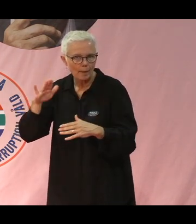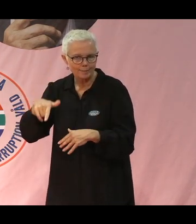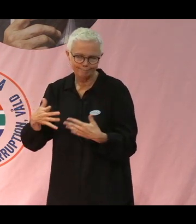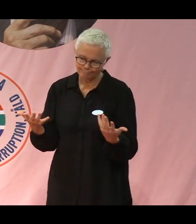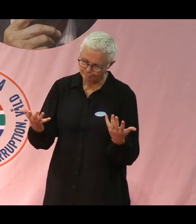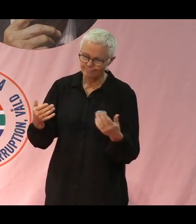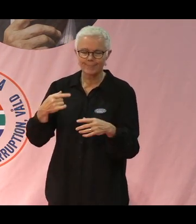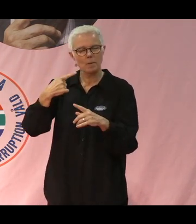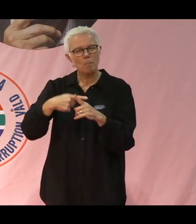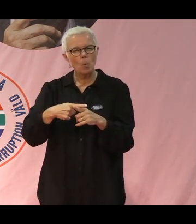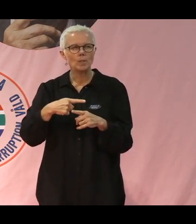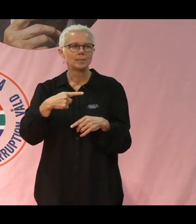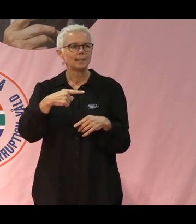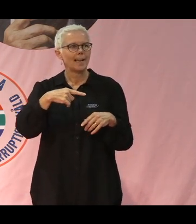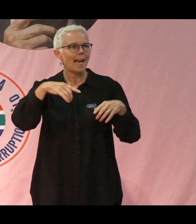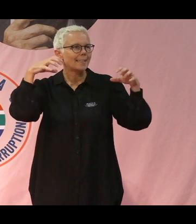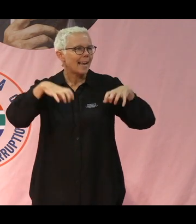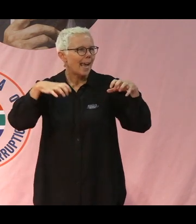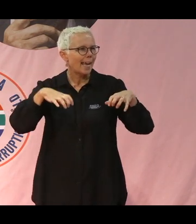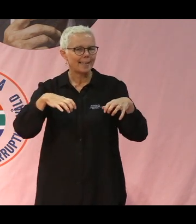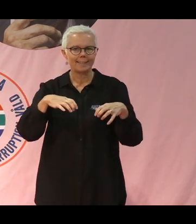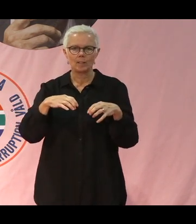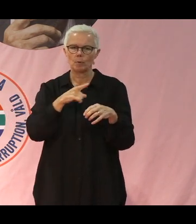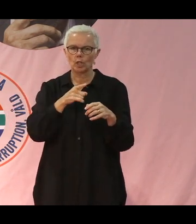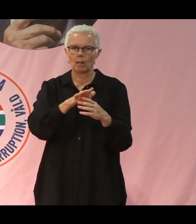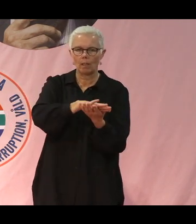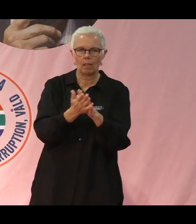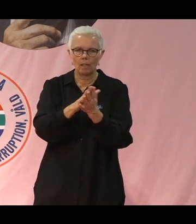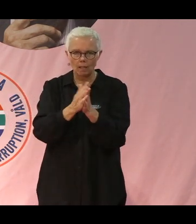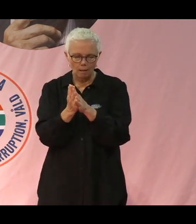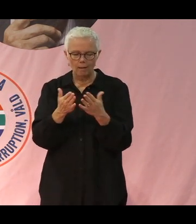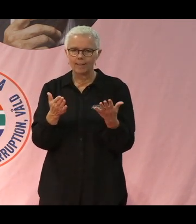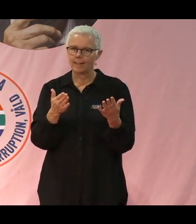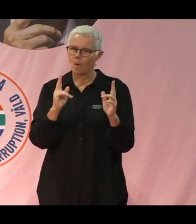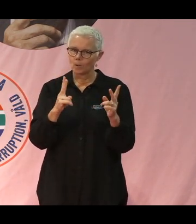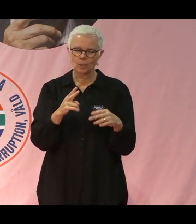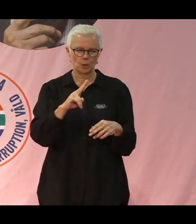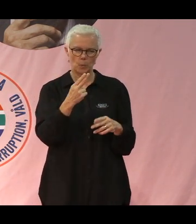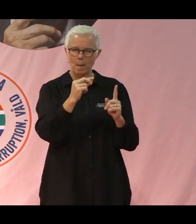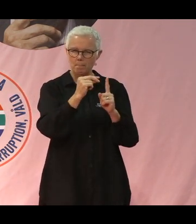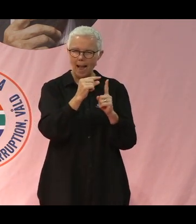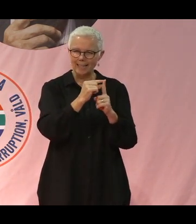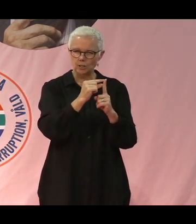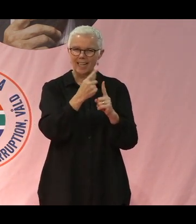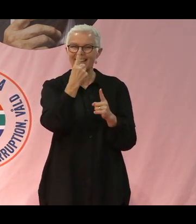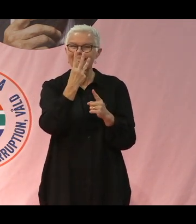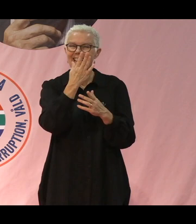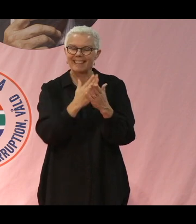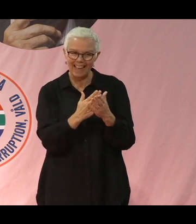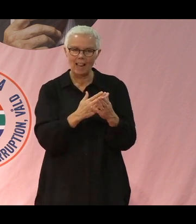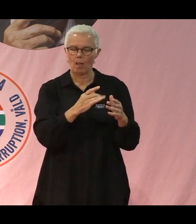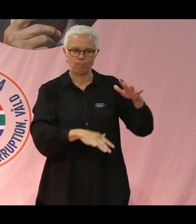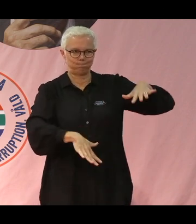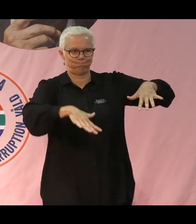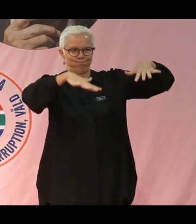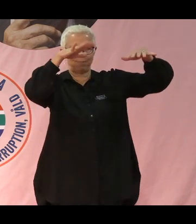är det också svårt när regnet blir mer föränderligt. Just nu ligger en tredjedel av Pakistan under vatten samtidigt